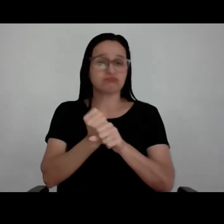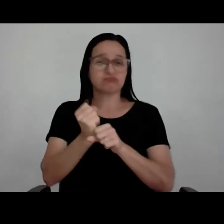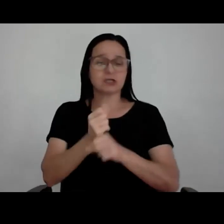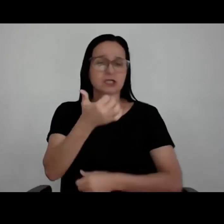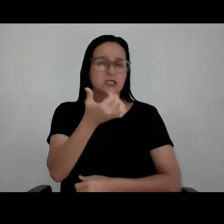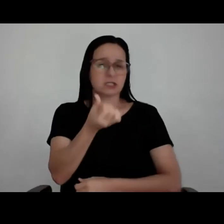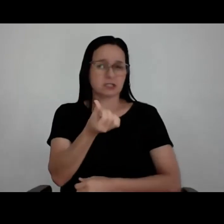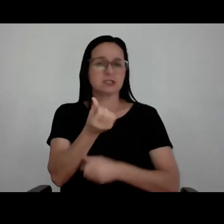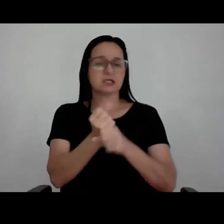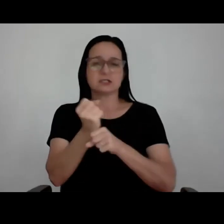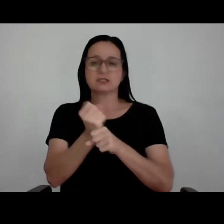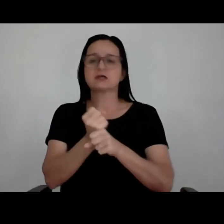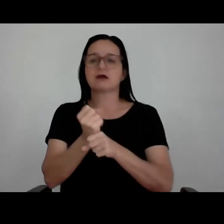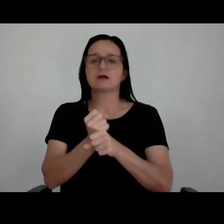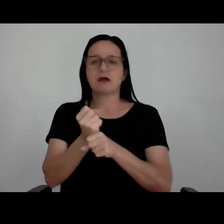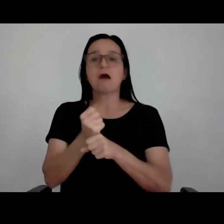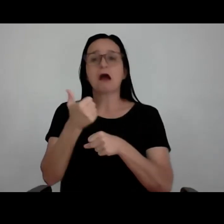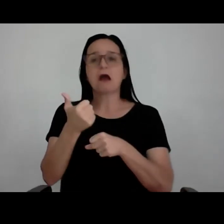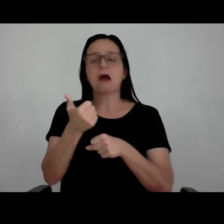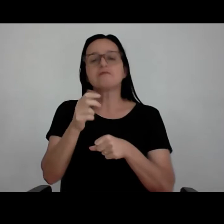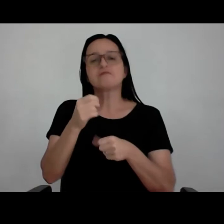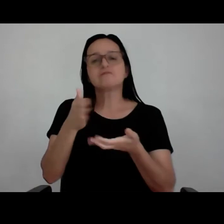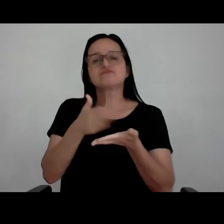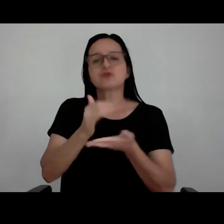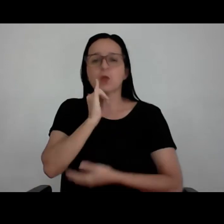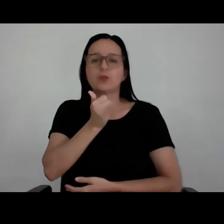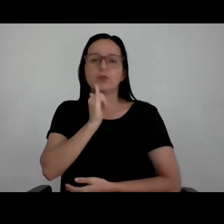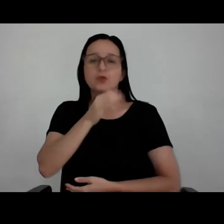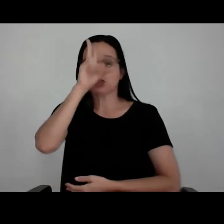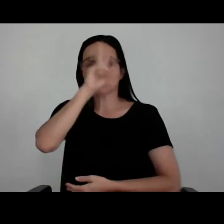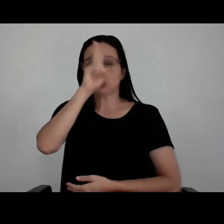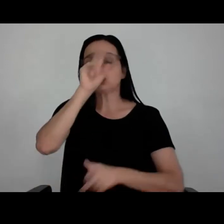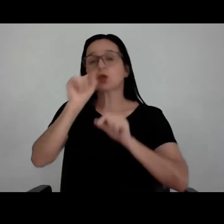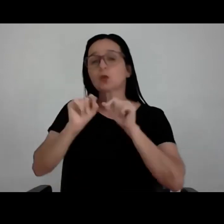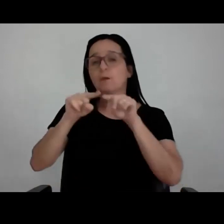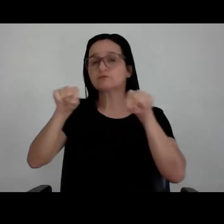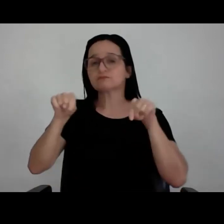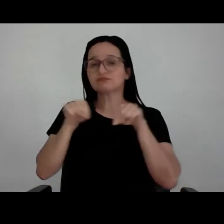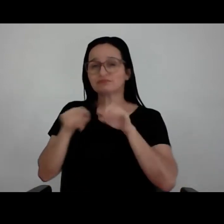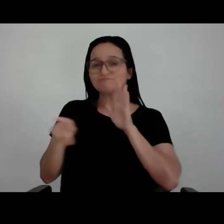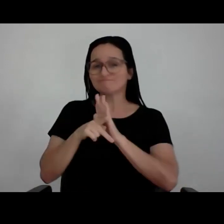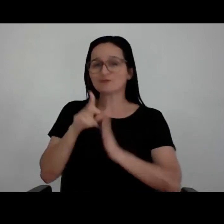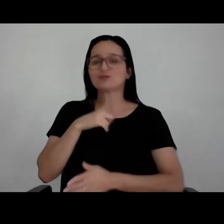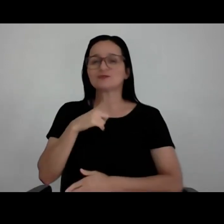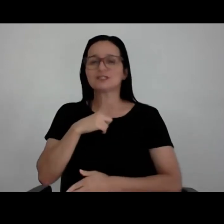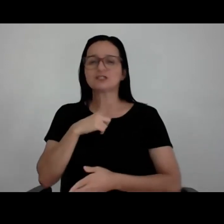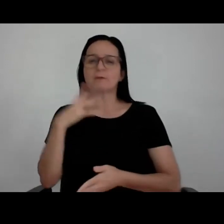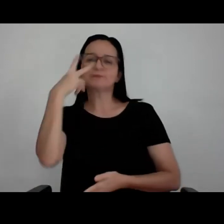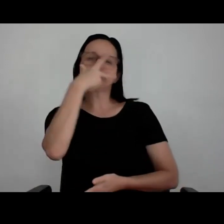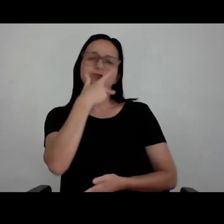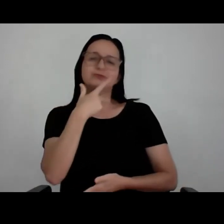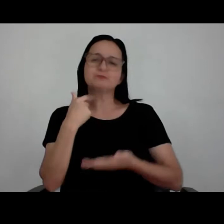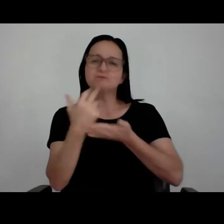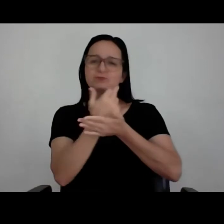gente resolveu, vamos fazer um livro do escritório, vamos contar uma história do escritório. Mas, ao invés de fazer um livro só de figurinha bonitinha, para